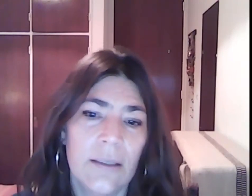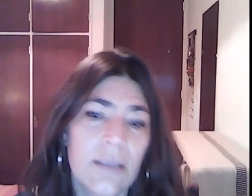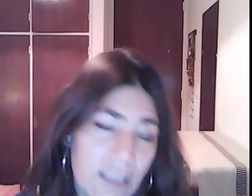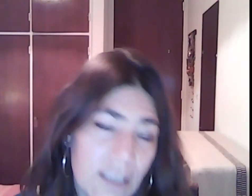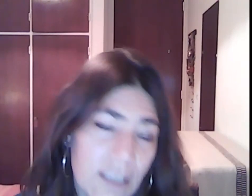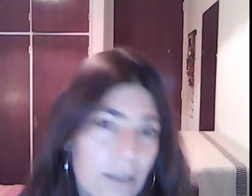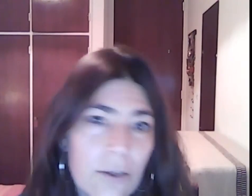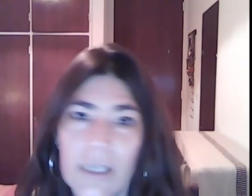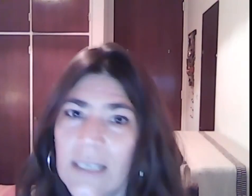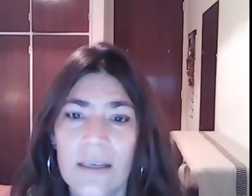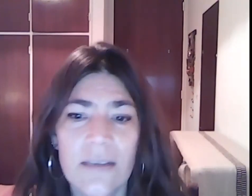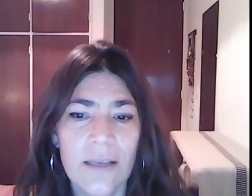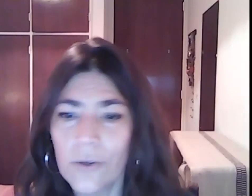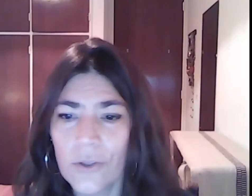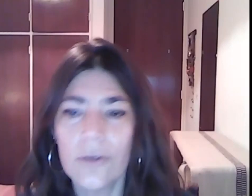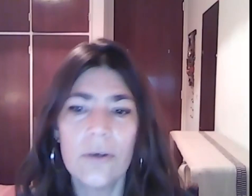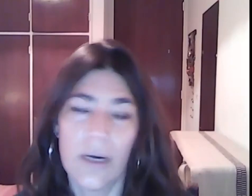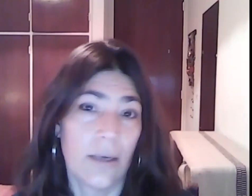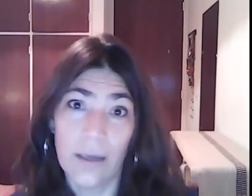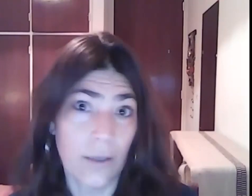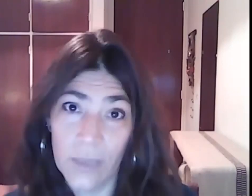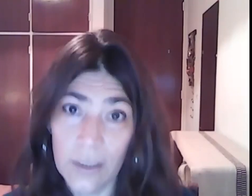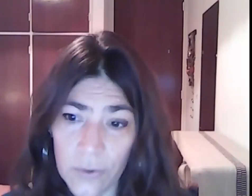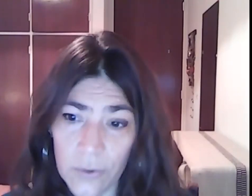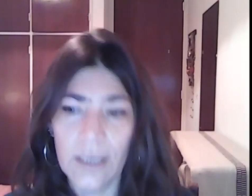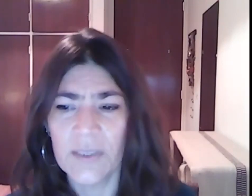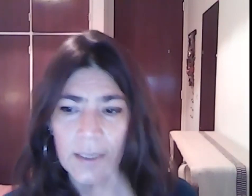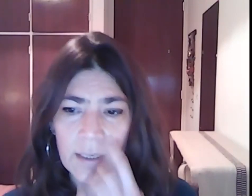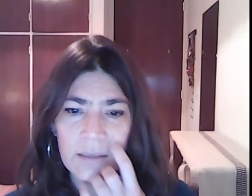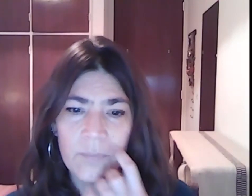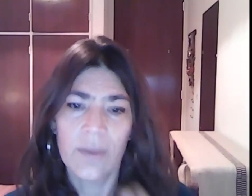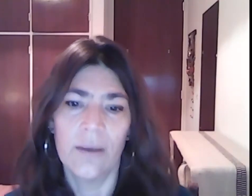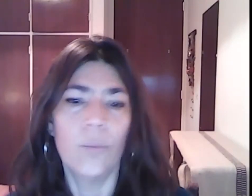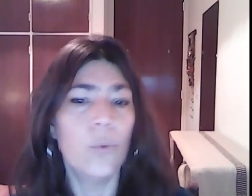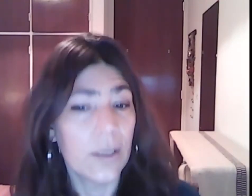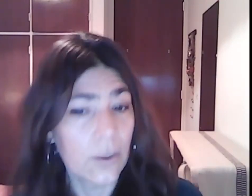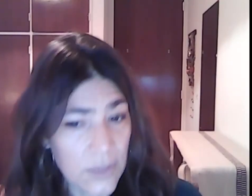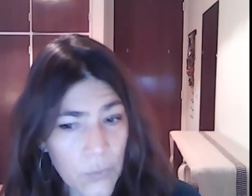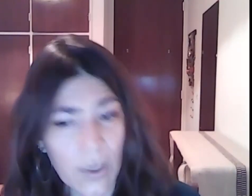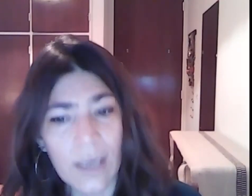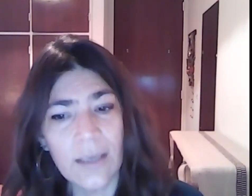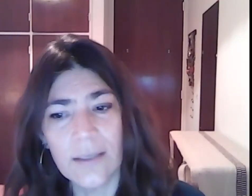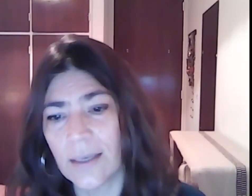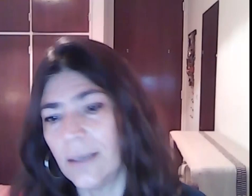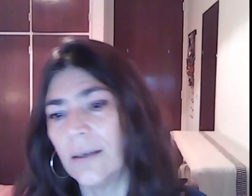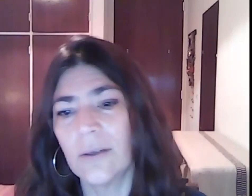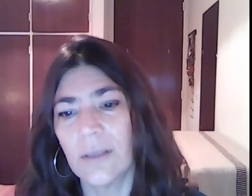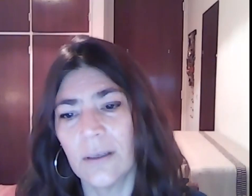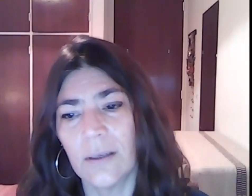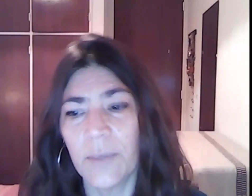integrando en ese desarrollo a estudiantes con discapacidad, búsquedas conceptuales al interior de espacios